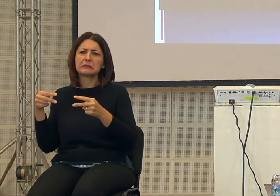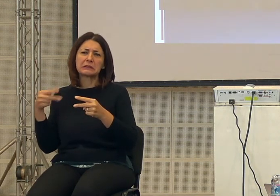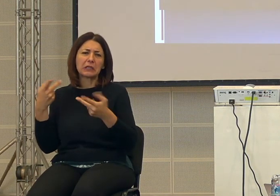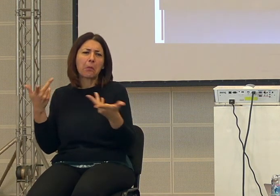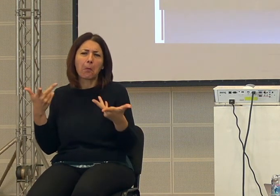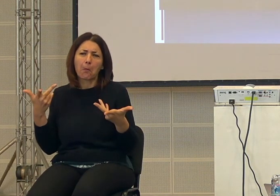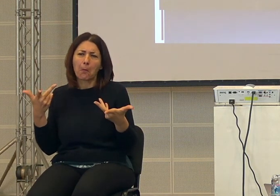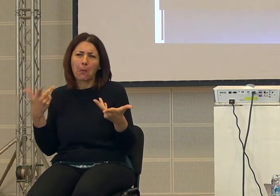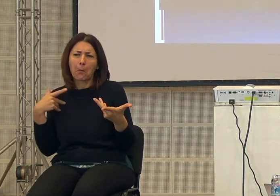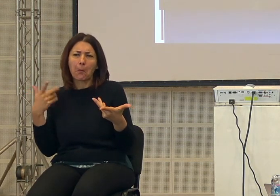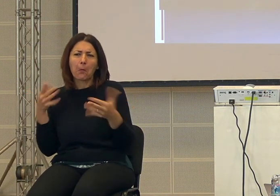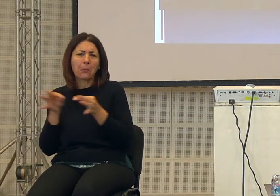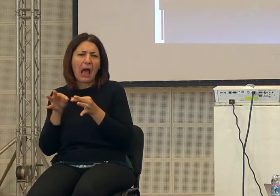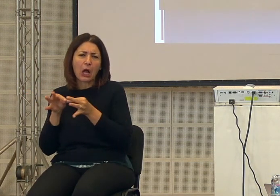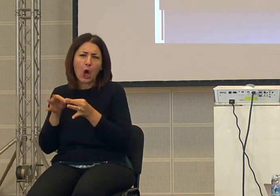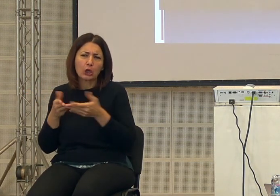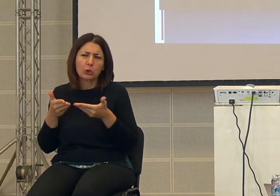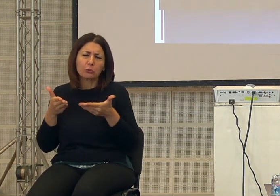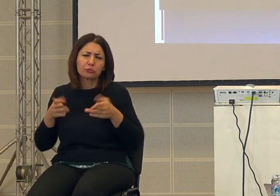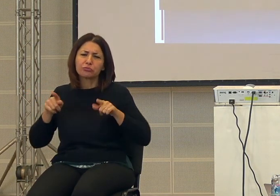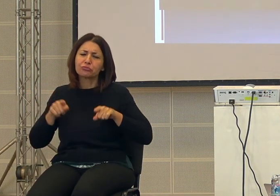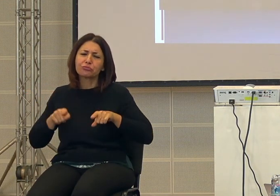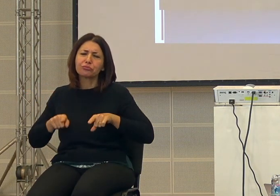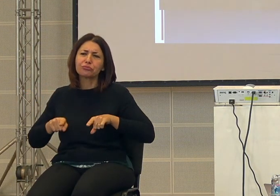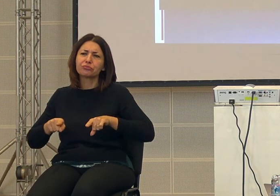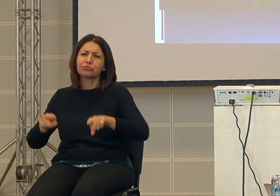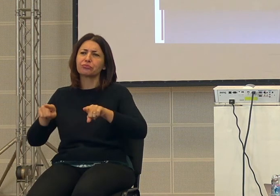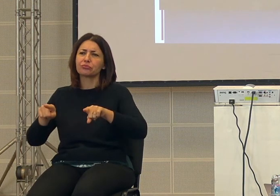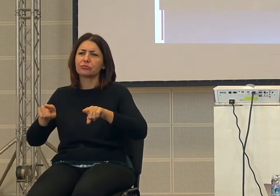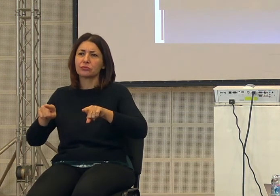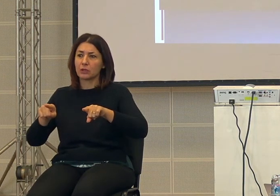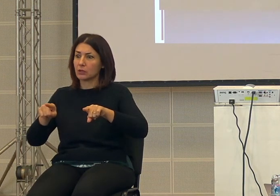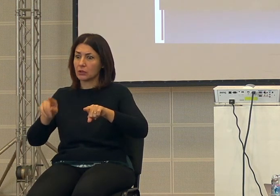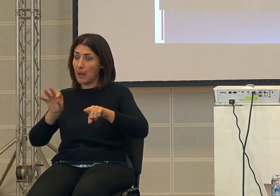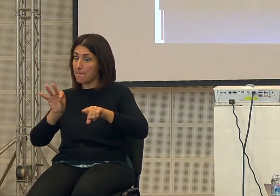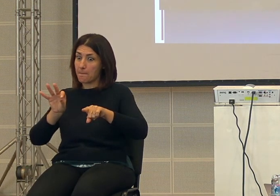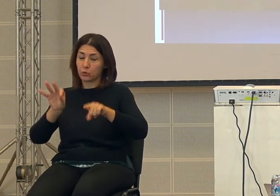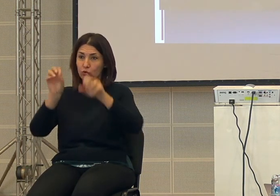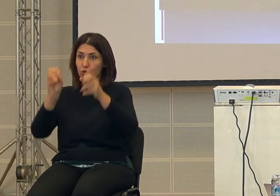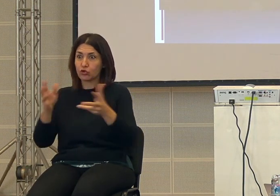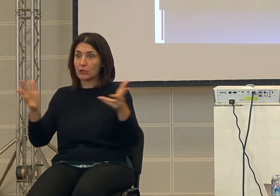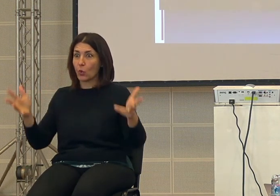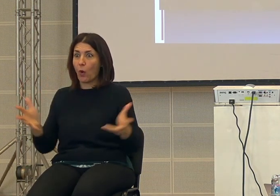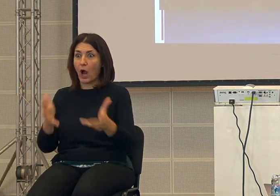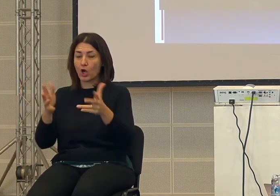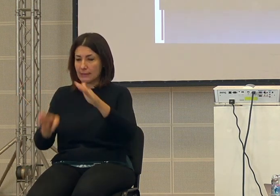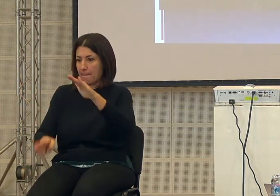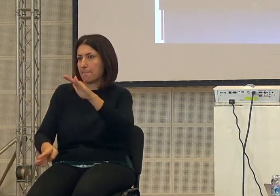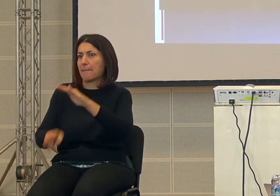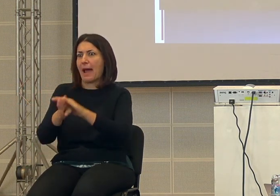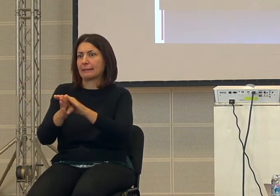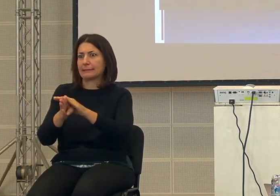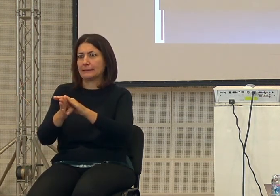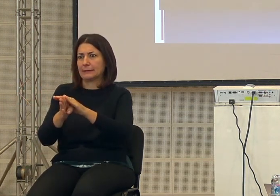dato molto fastidio all'ambiente poi è successo qualcosa che ha fatto partire dalla nostra